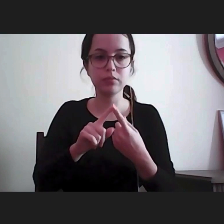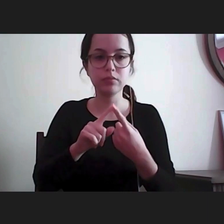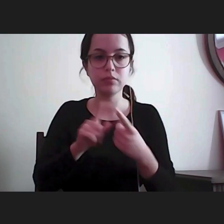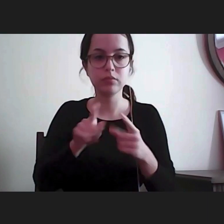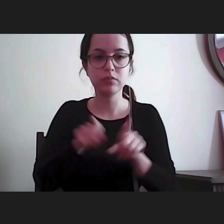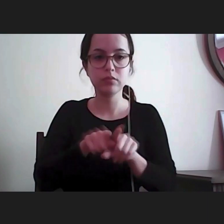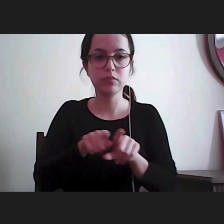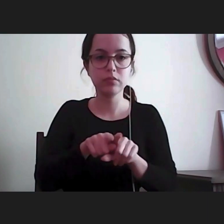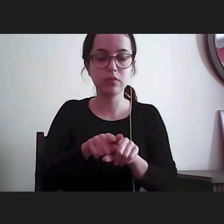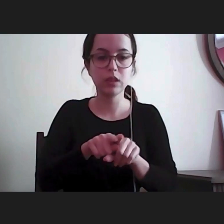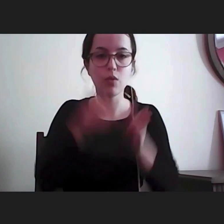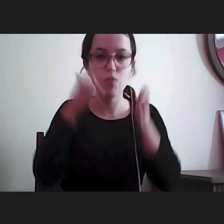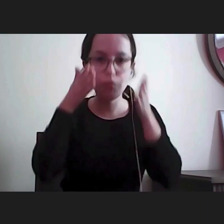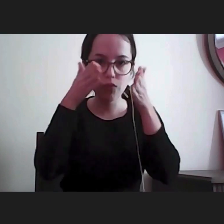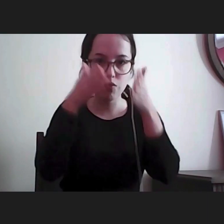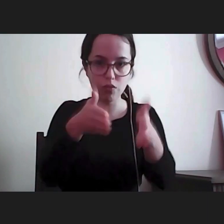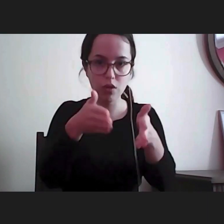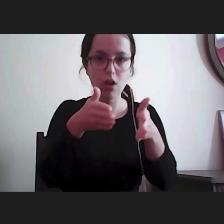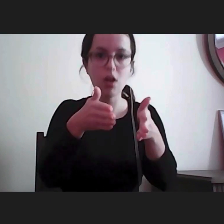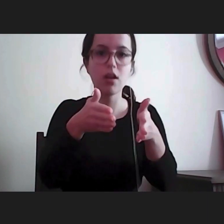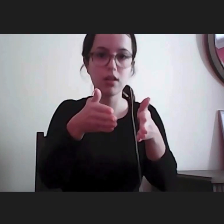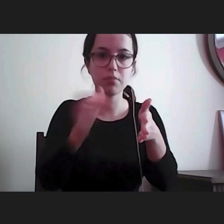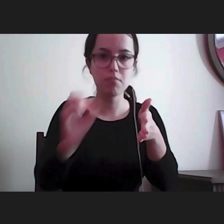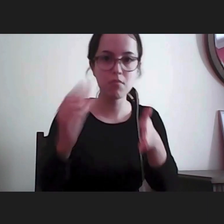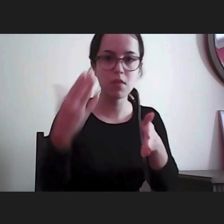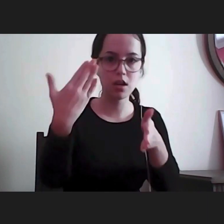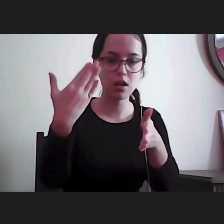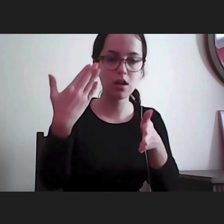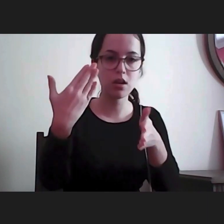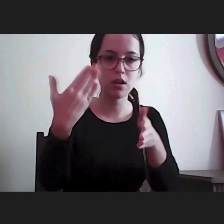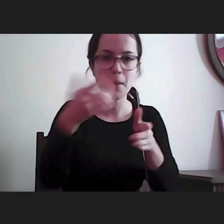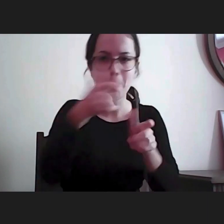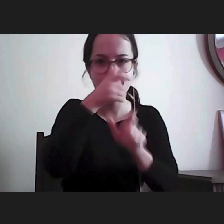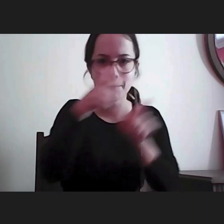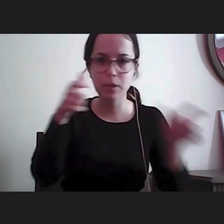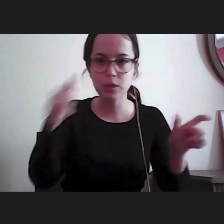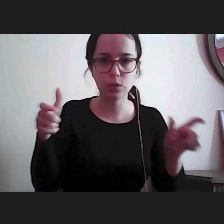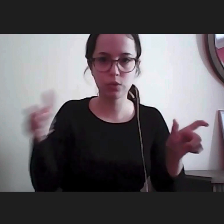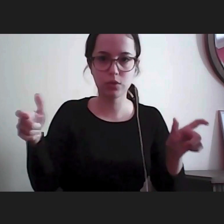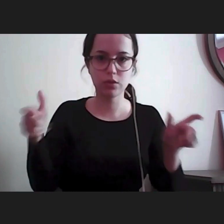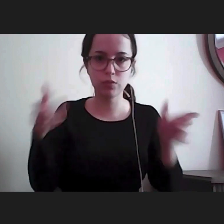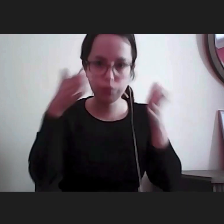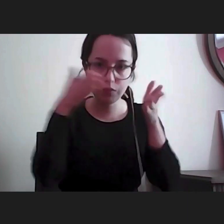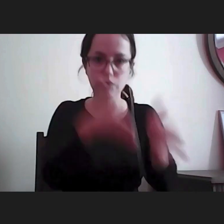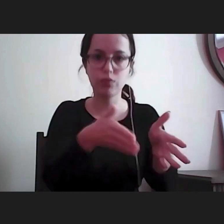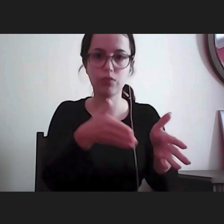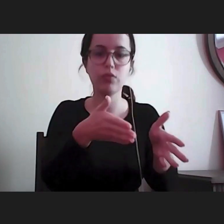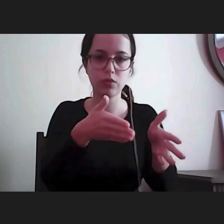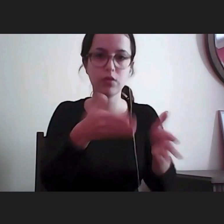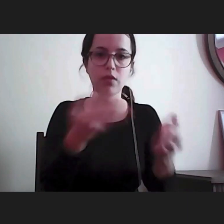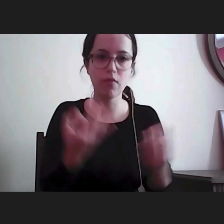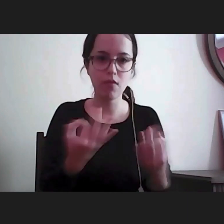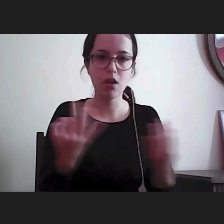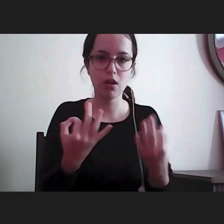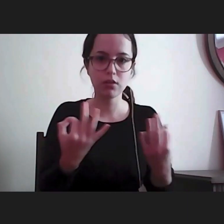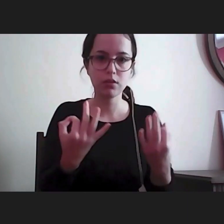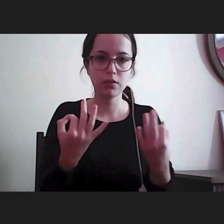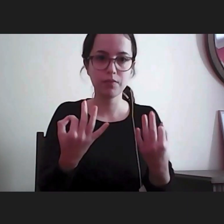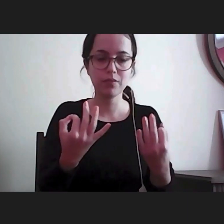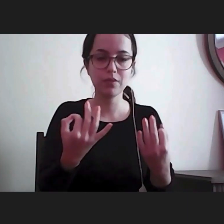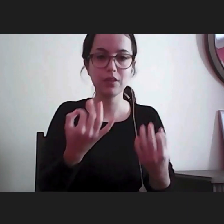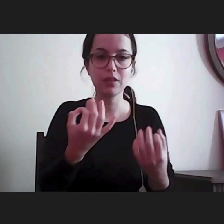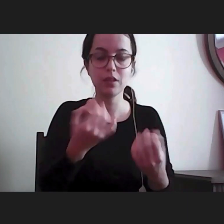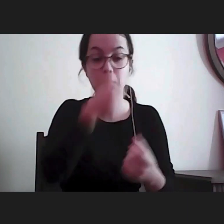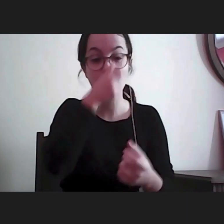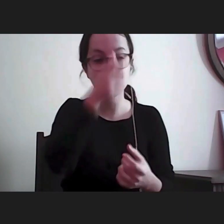virada e de porta aberta para os cidadãos. Deve ser alguém que ouve o cidadão, que